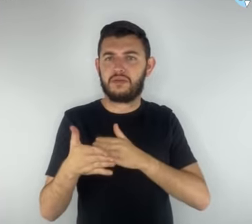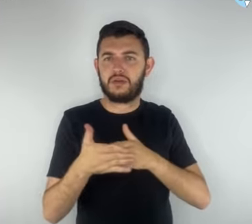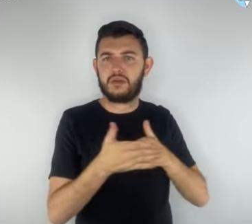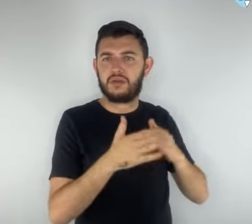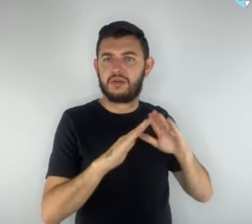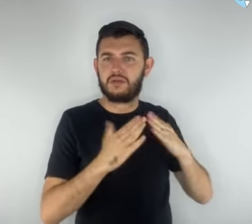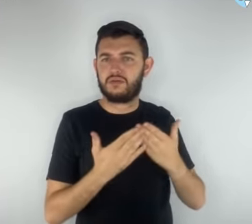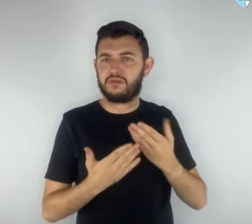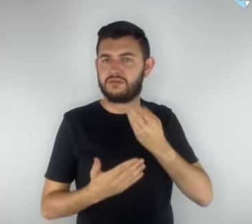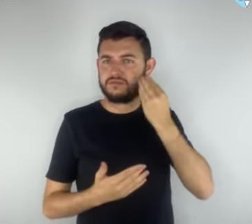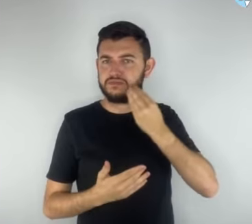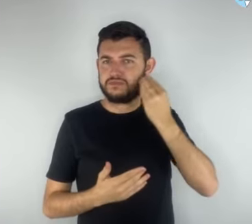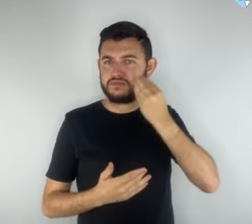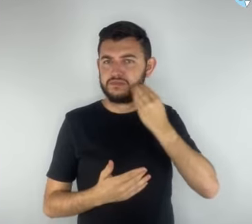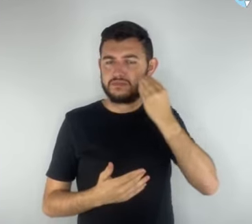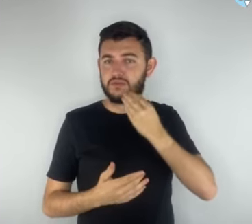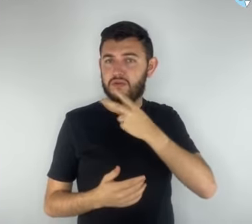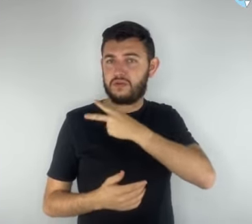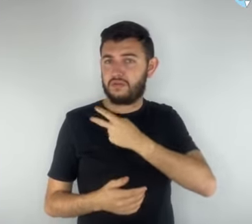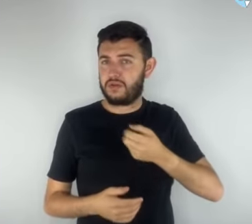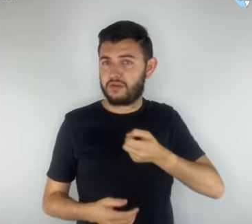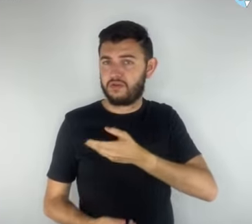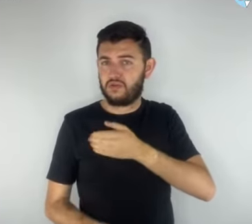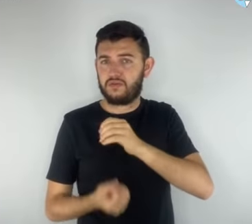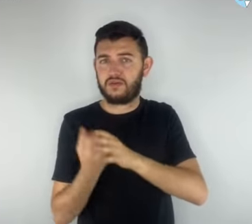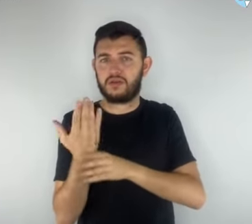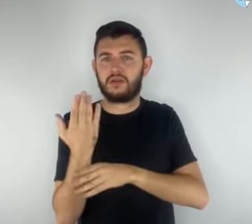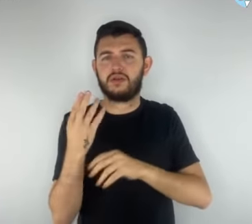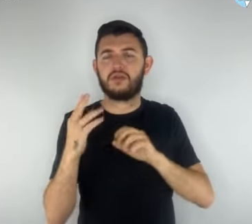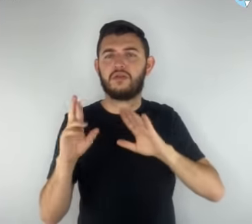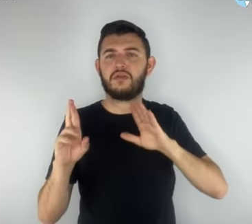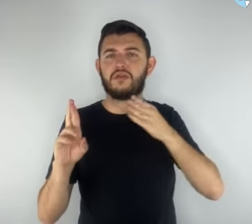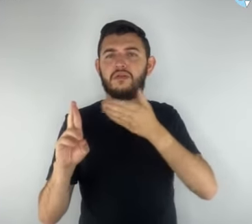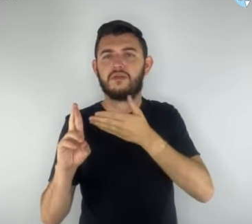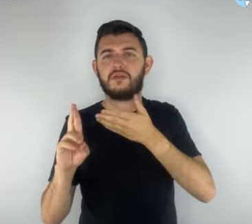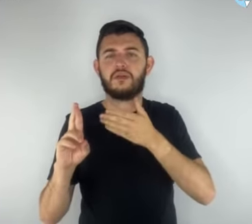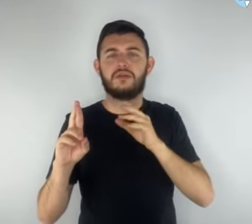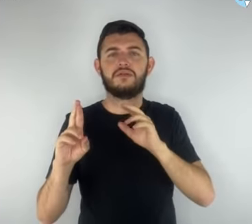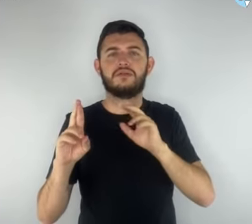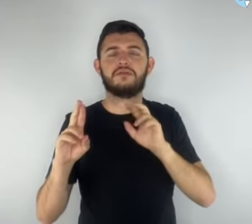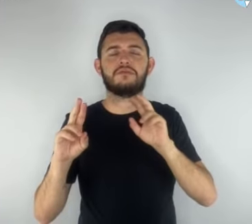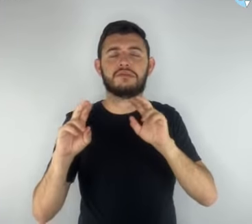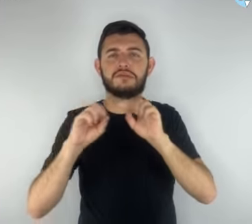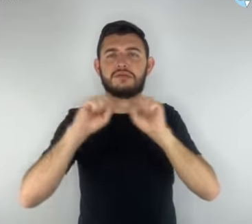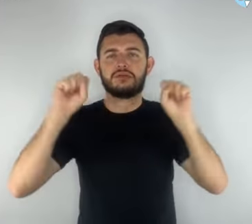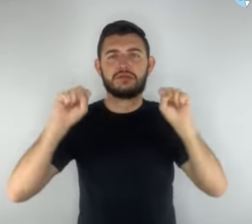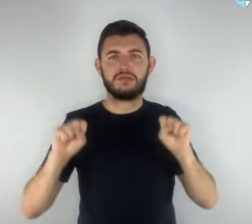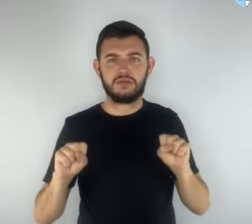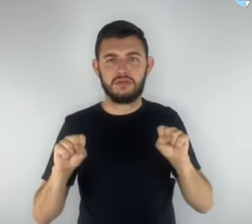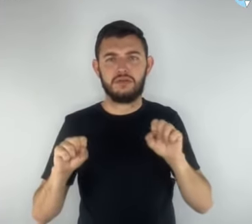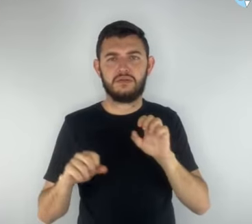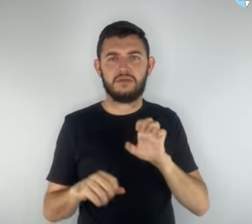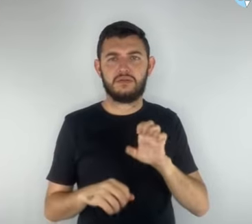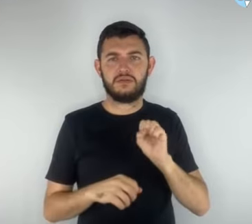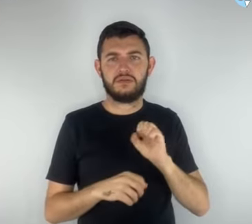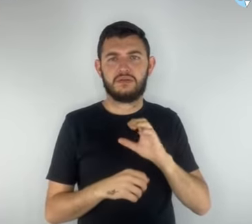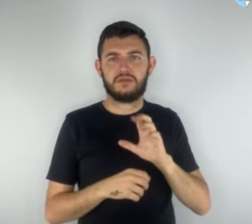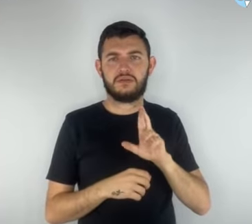médio, especialmente no que se refere ao sistema de escrituração. Essa preocupação já havia sido